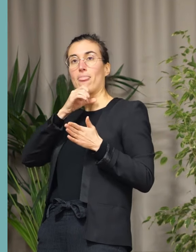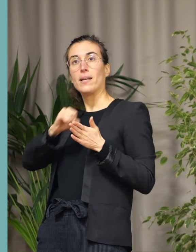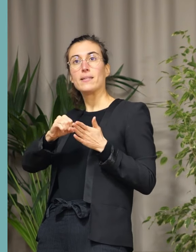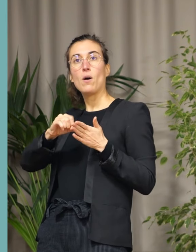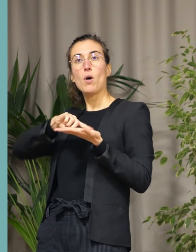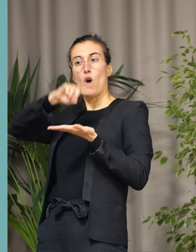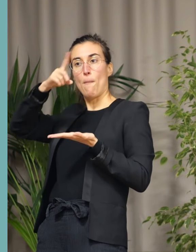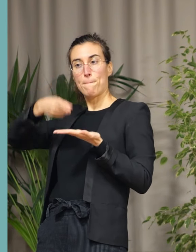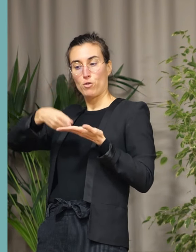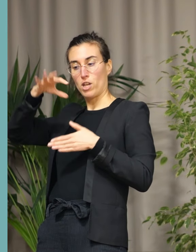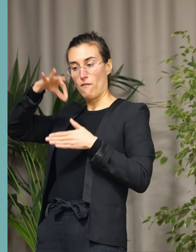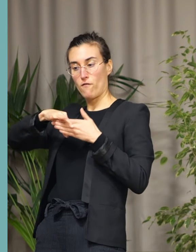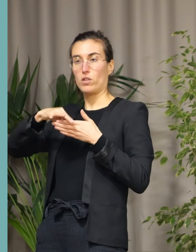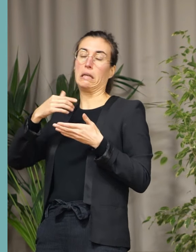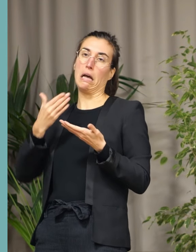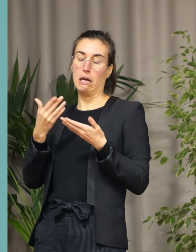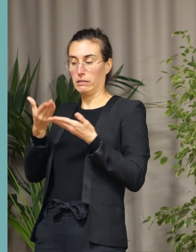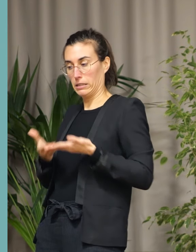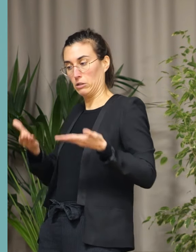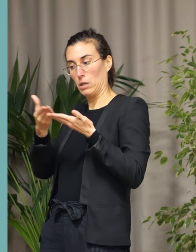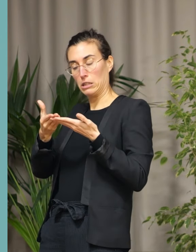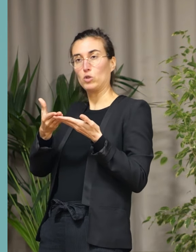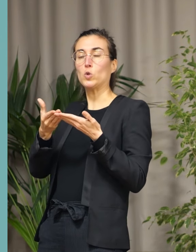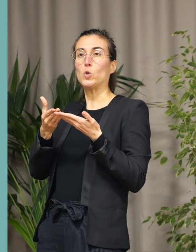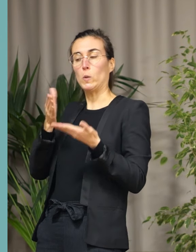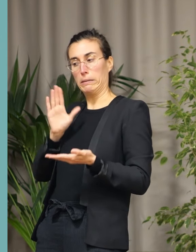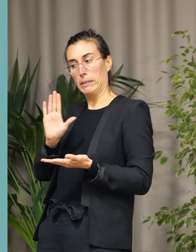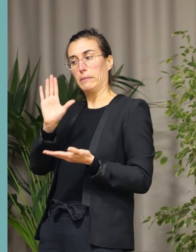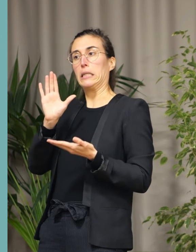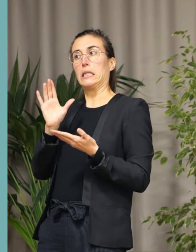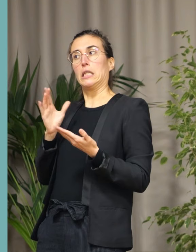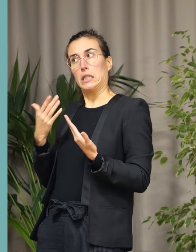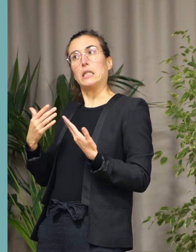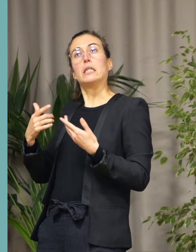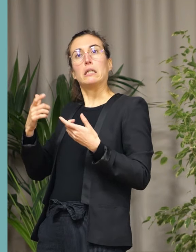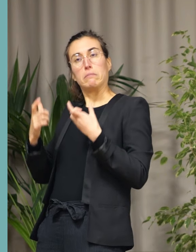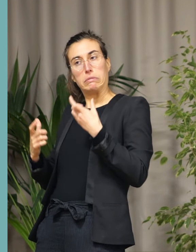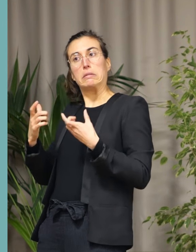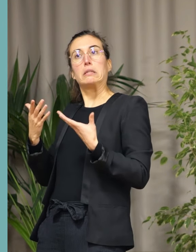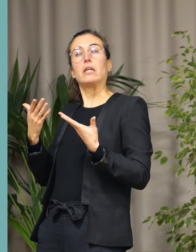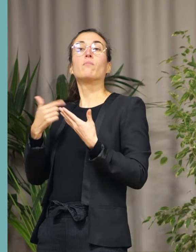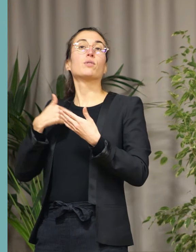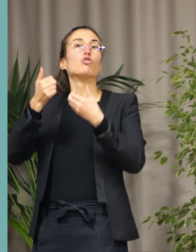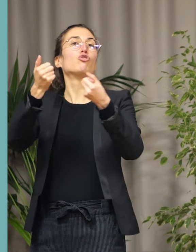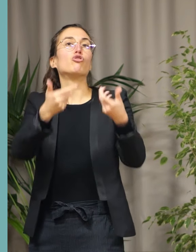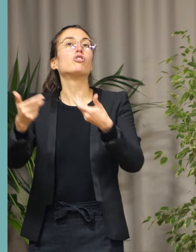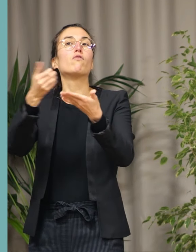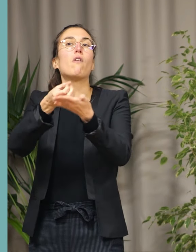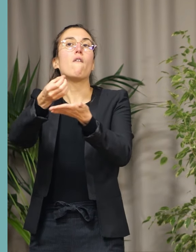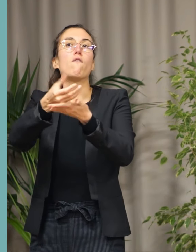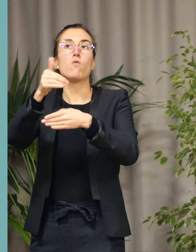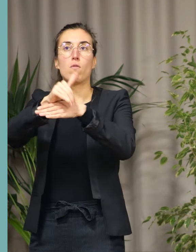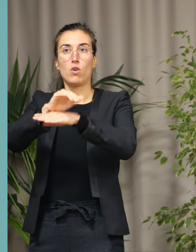ce contexte si particulier. Je n'évoquerai aucun chiffre ce soir, mais nos dépenses